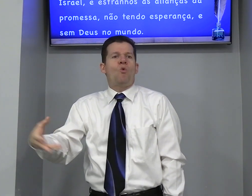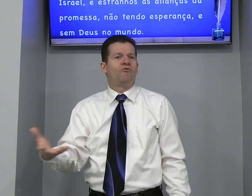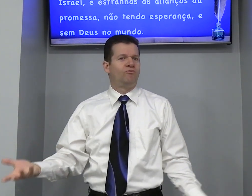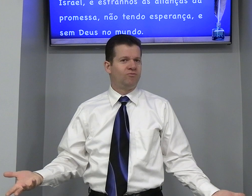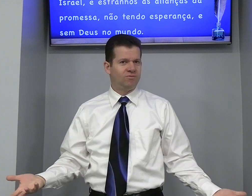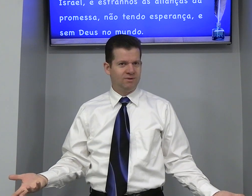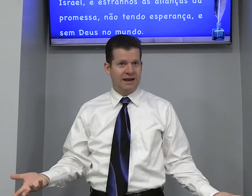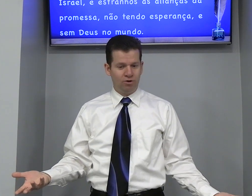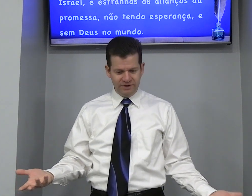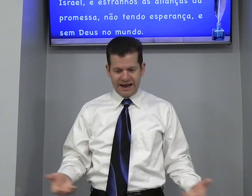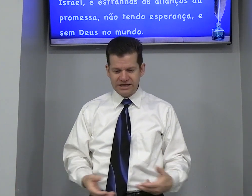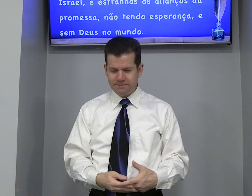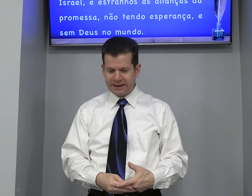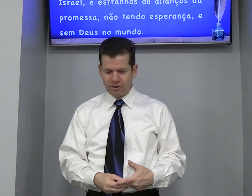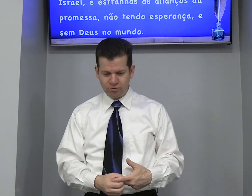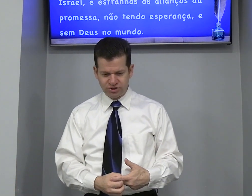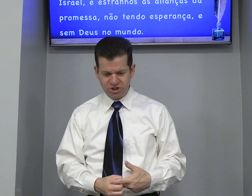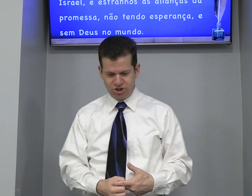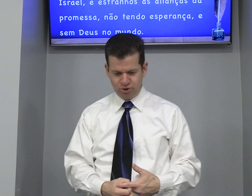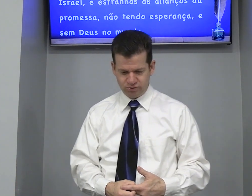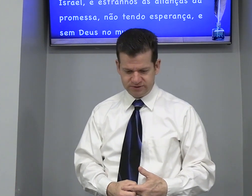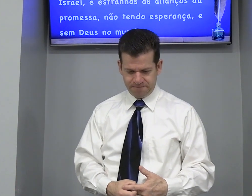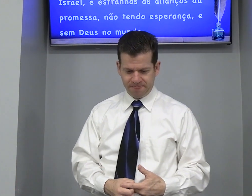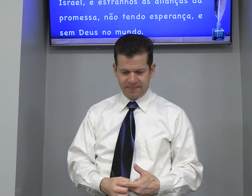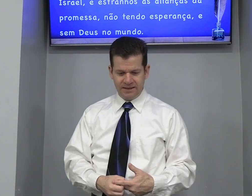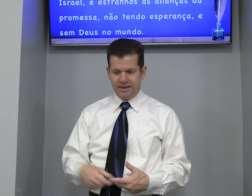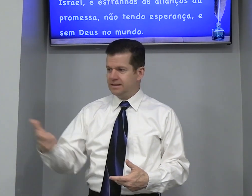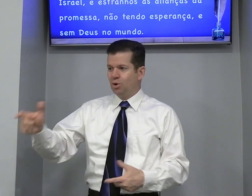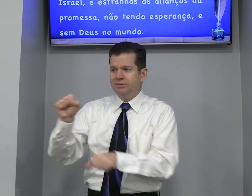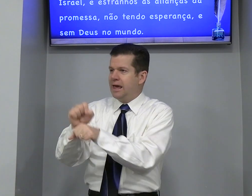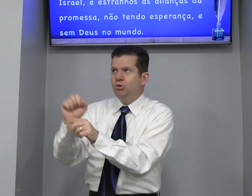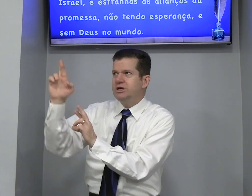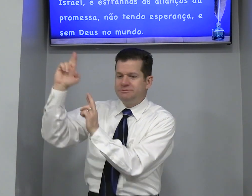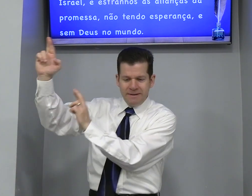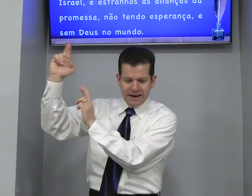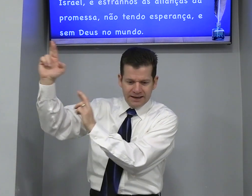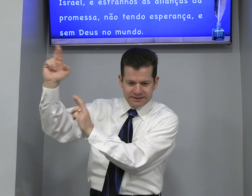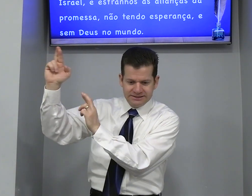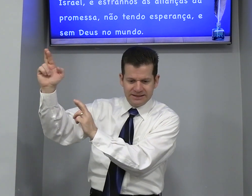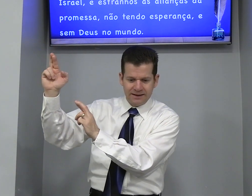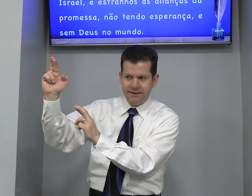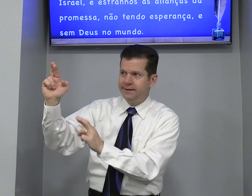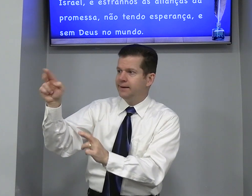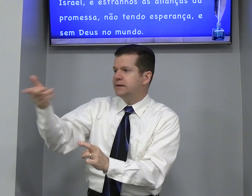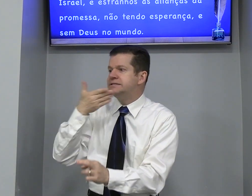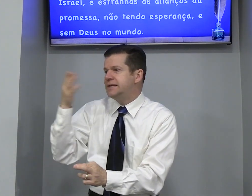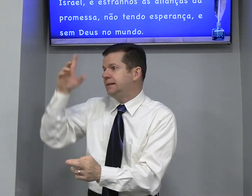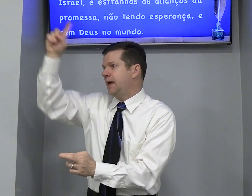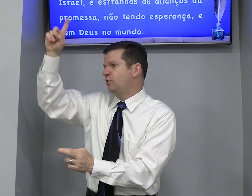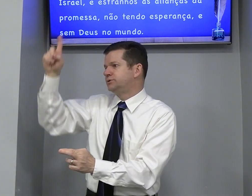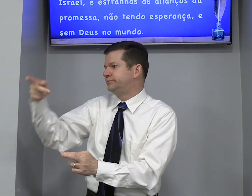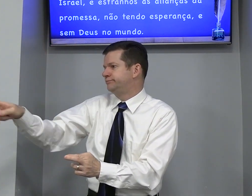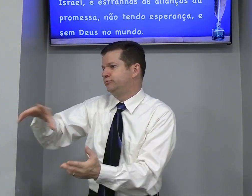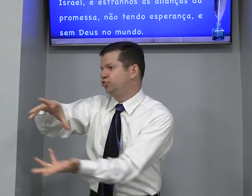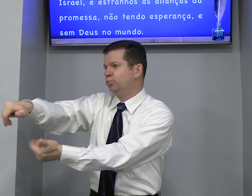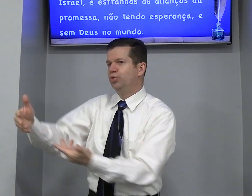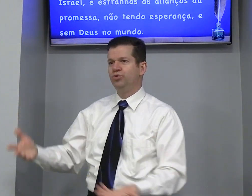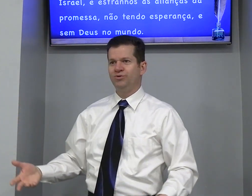Era novidade Para os gentios Não tendo Esperança Sem Deus No mundo